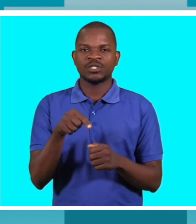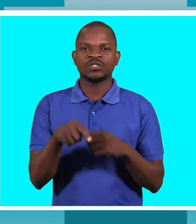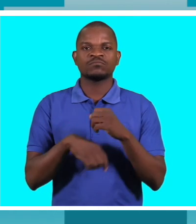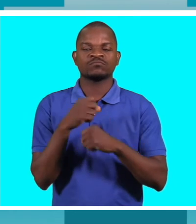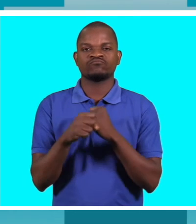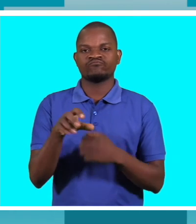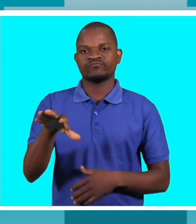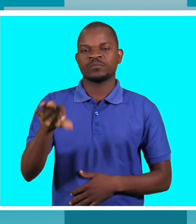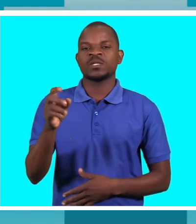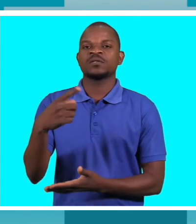a província de Ampula